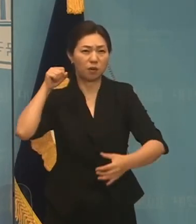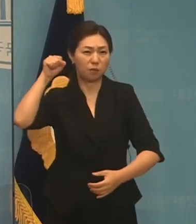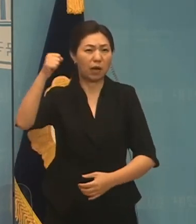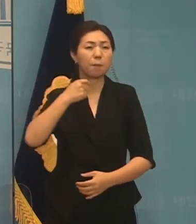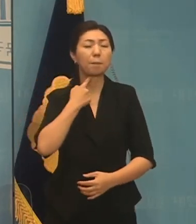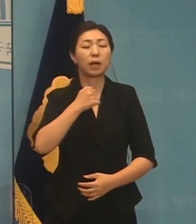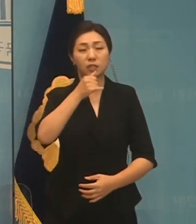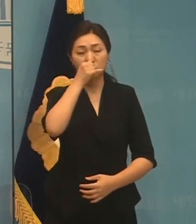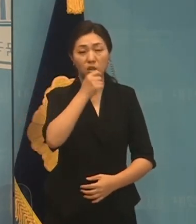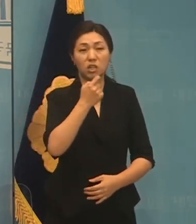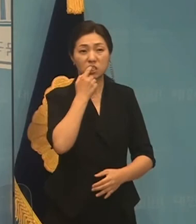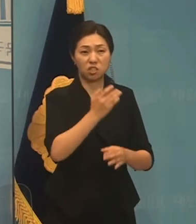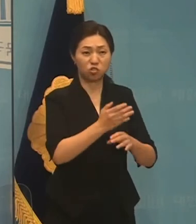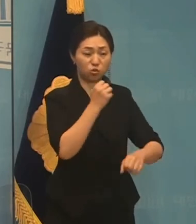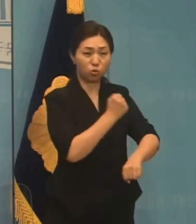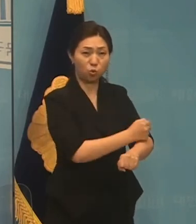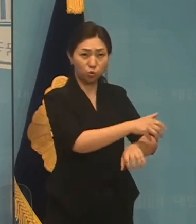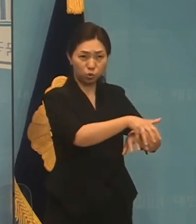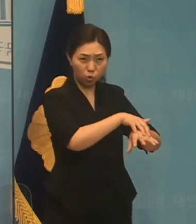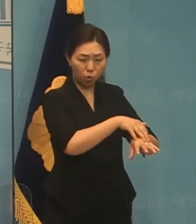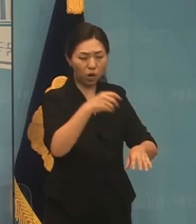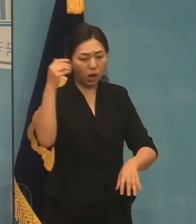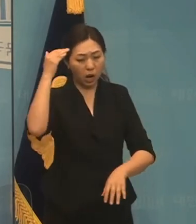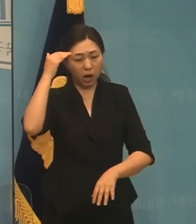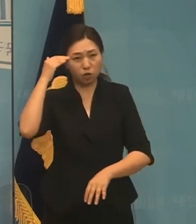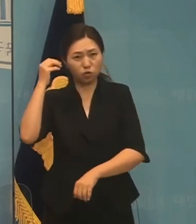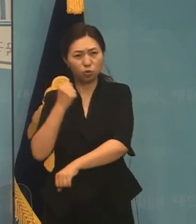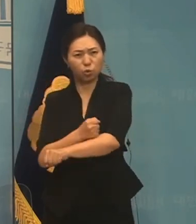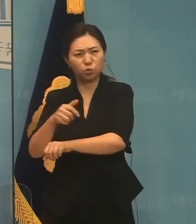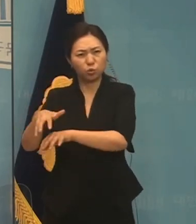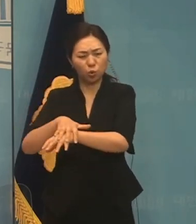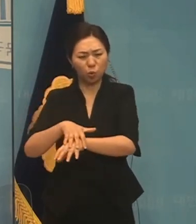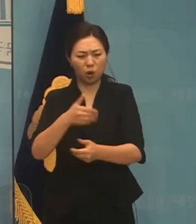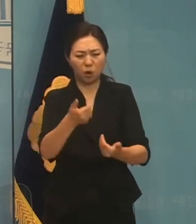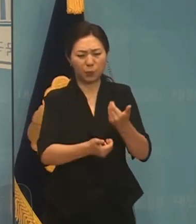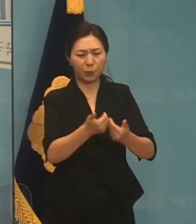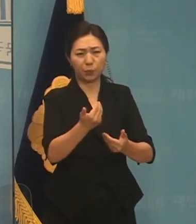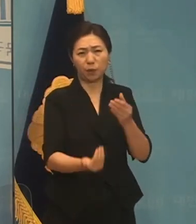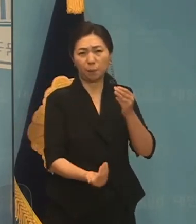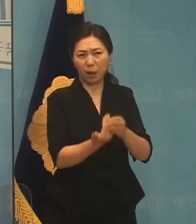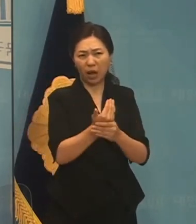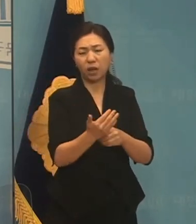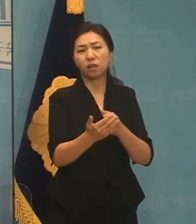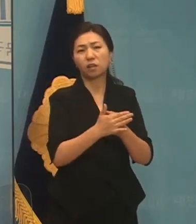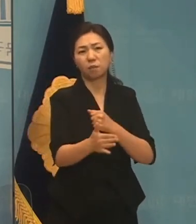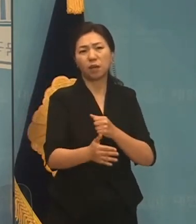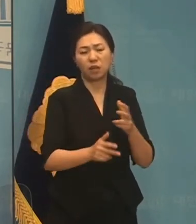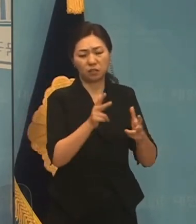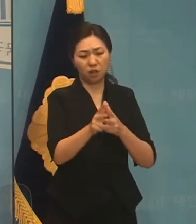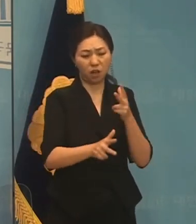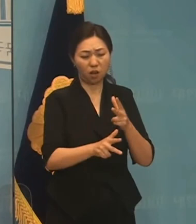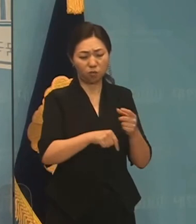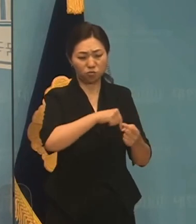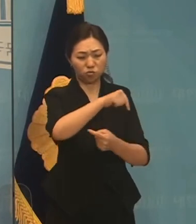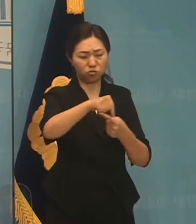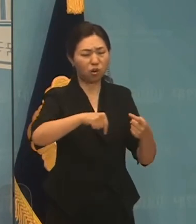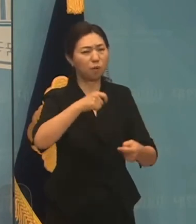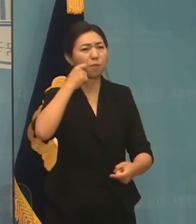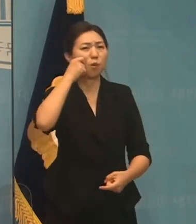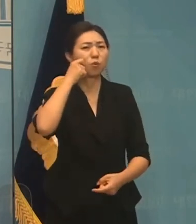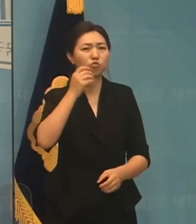민주노총과 한국노총은 행보와 갈등으로 인해 사업이 정상적으로 진행되고 있지 못합니다.